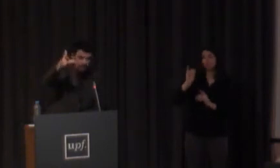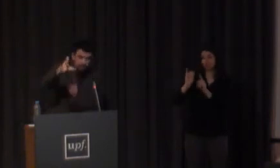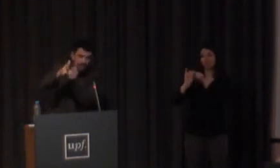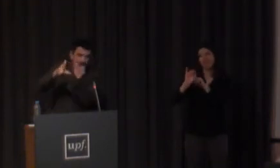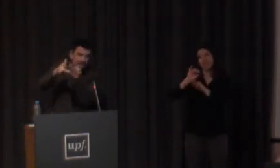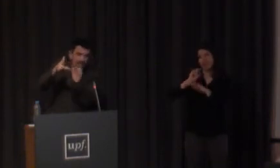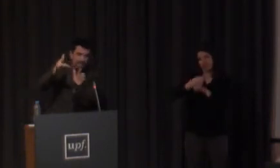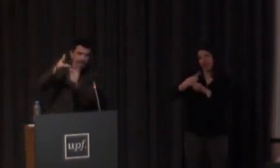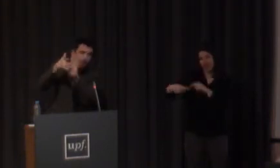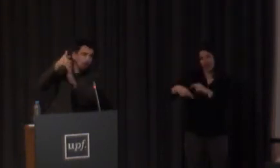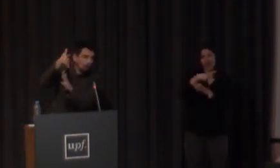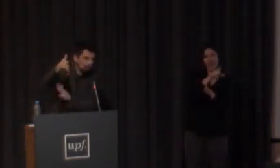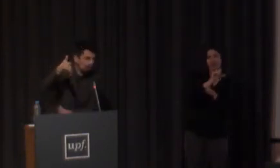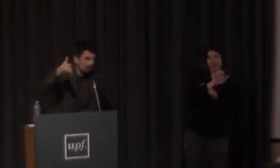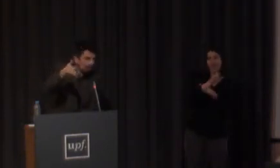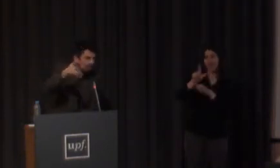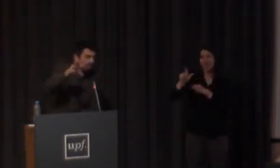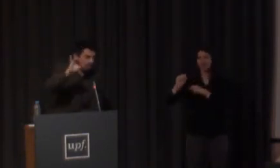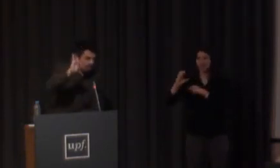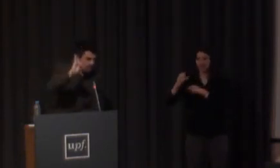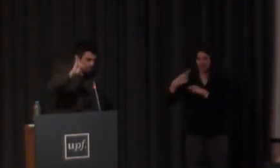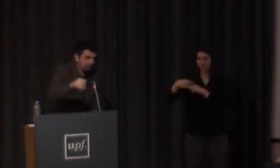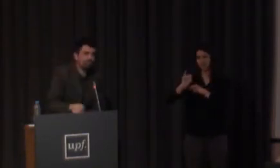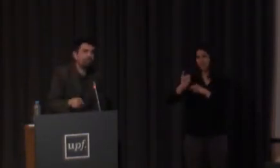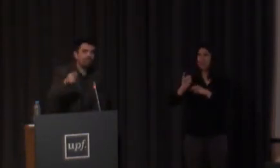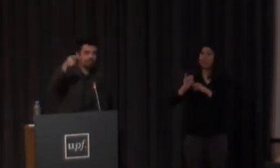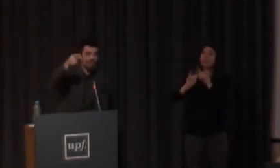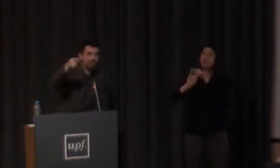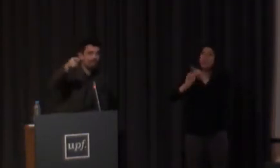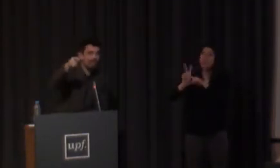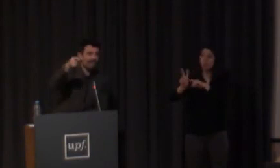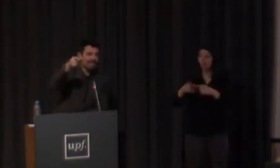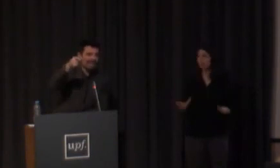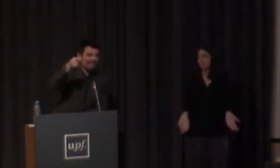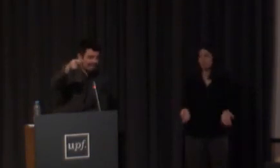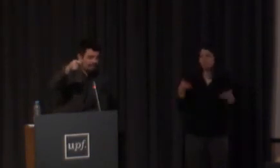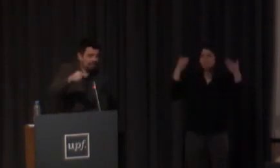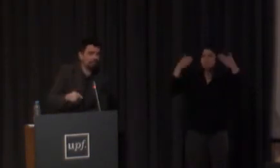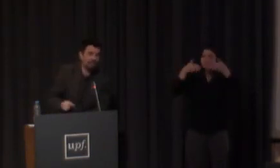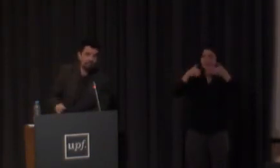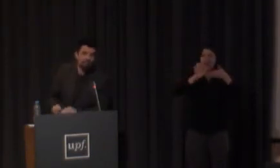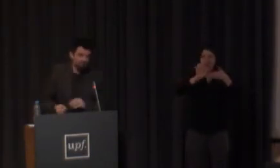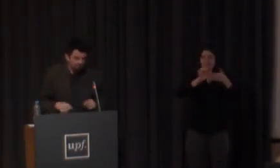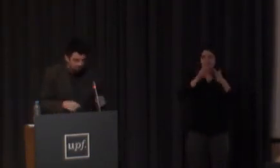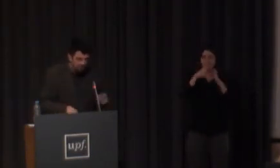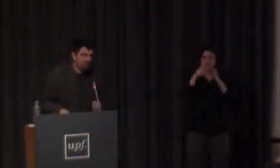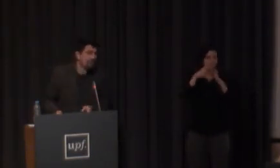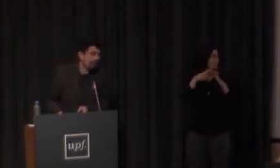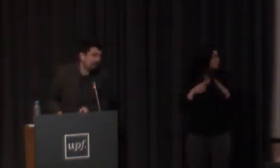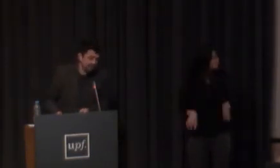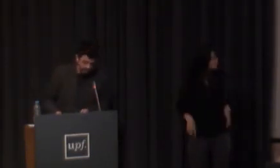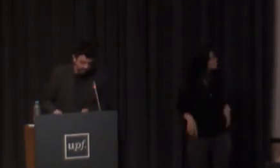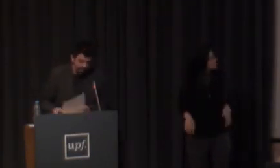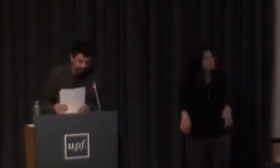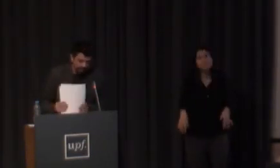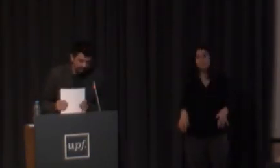es esta tenemos A E I O toda la mano y U vayamos a la E ¿vale? si